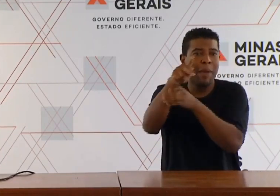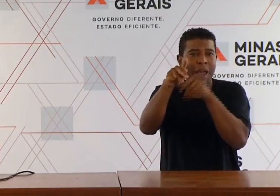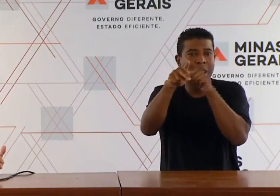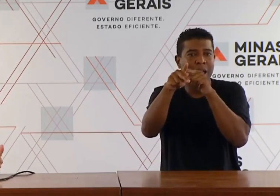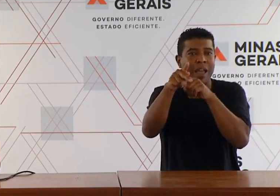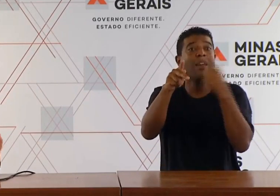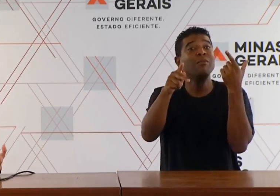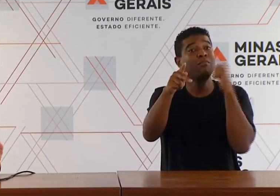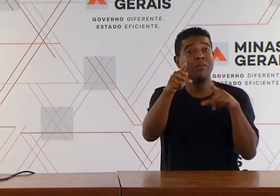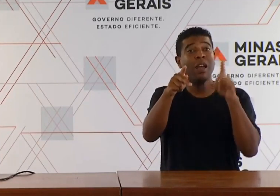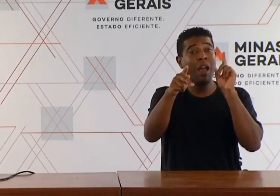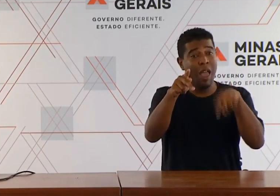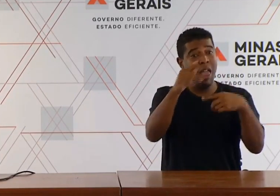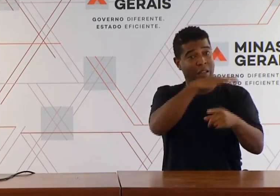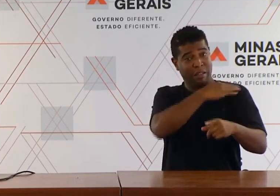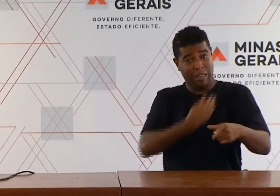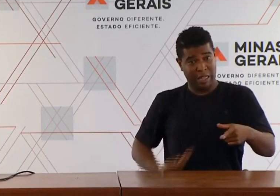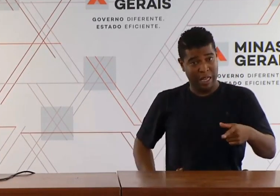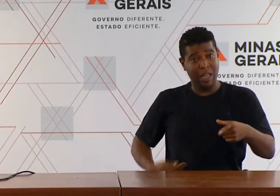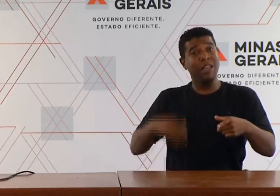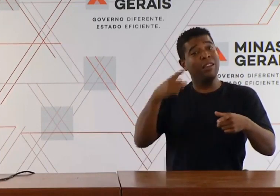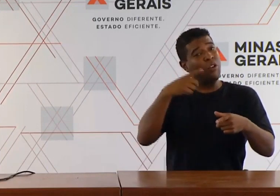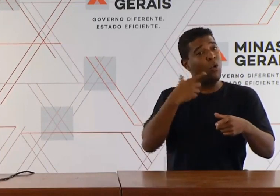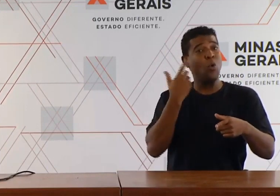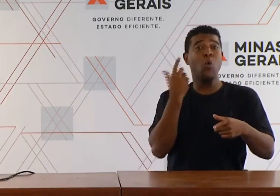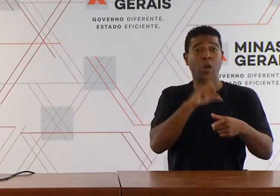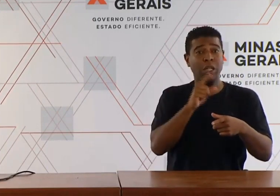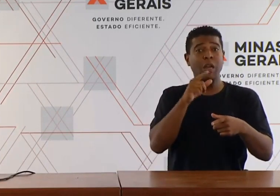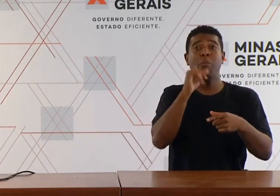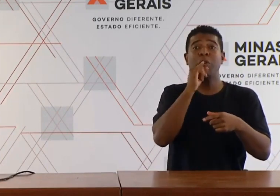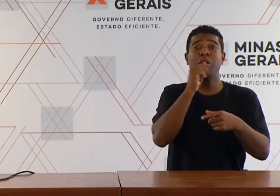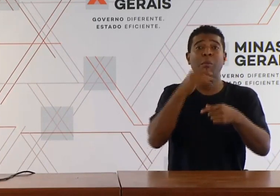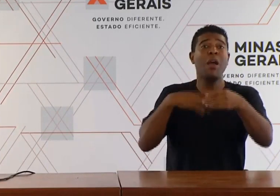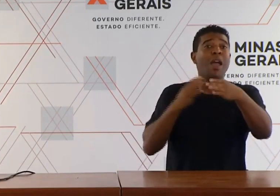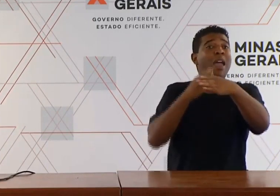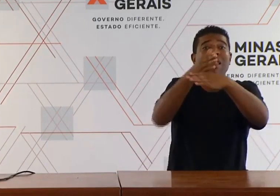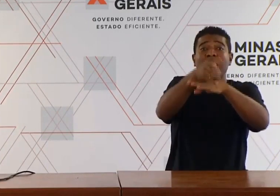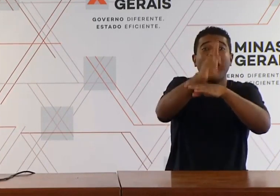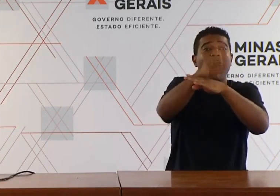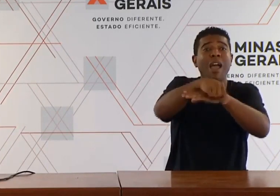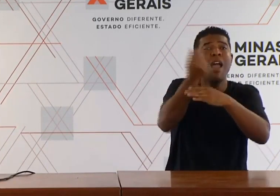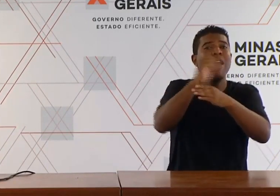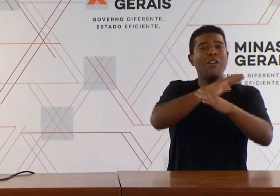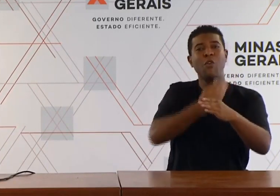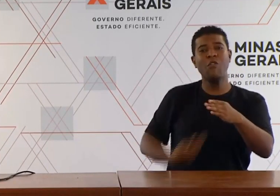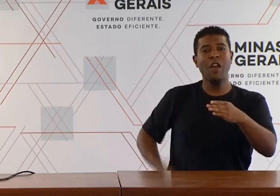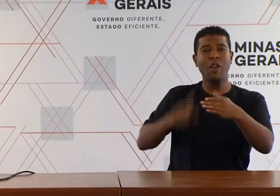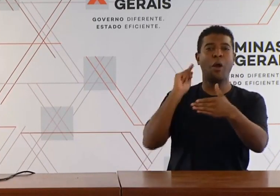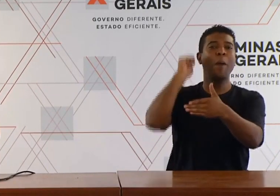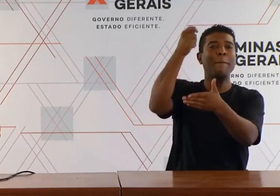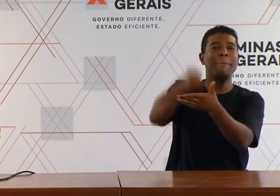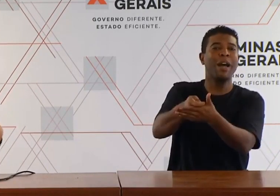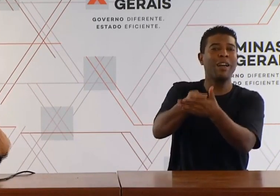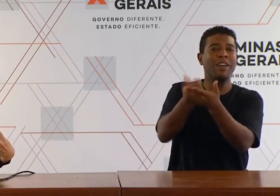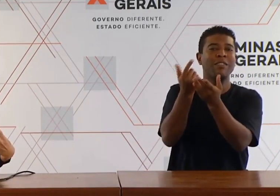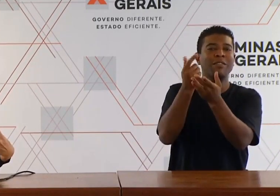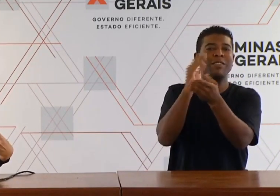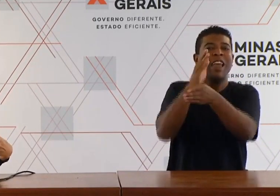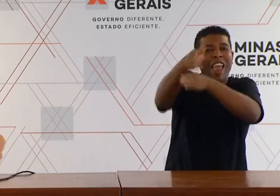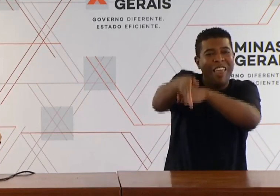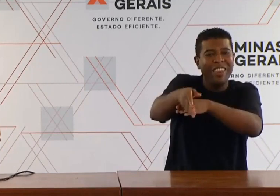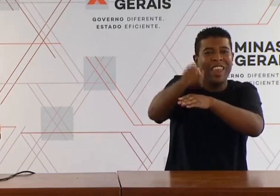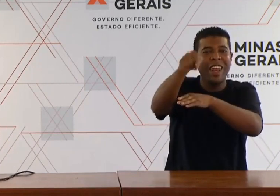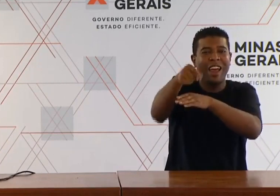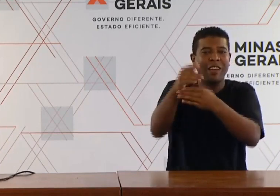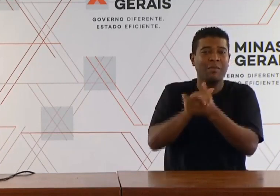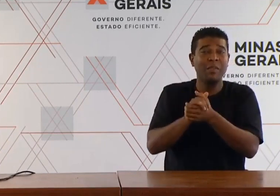financiada pelo Estado. A navegação, quando você entra no aplicativo, é integralmente financiada pelo Estado. Então, para aqueles que não